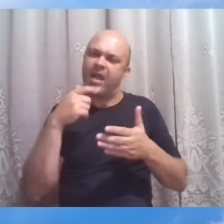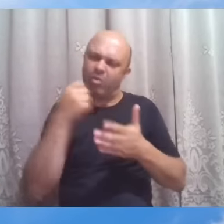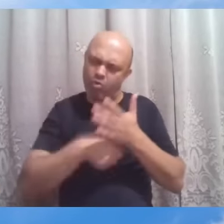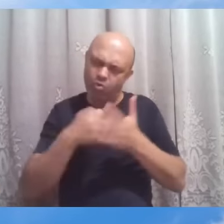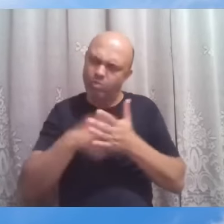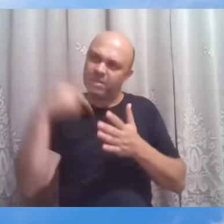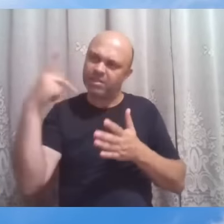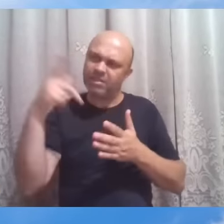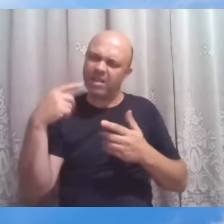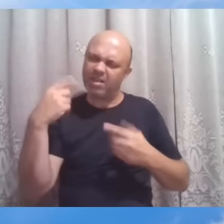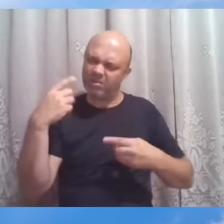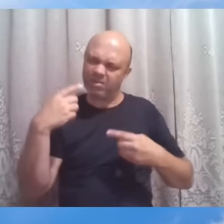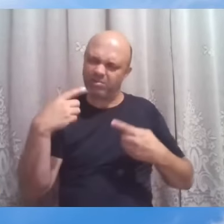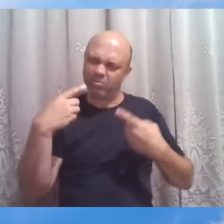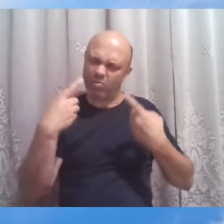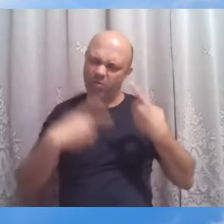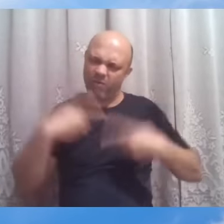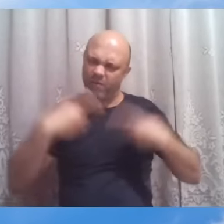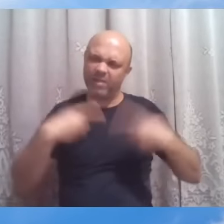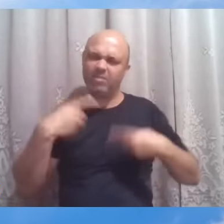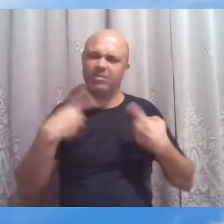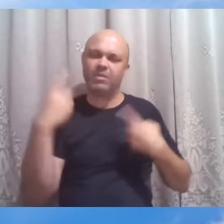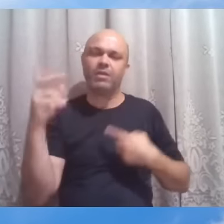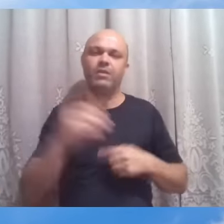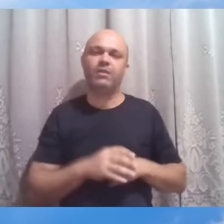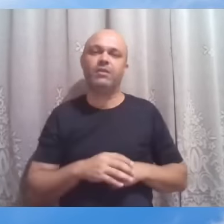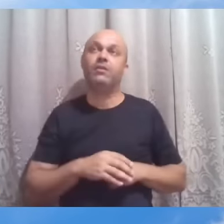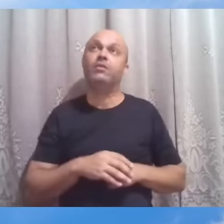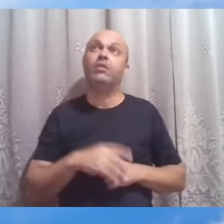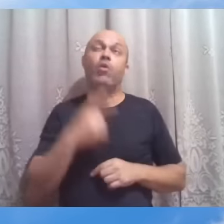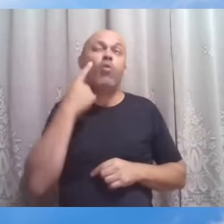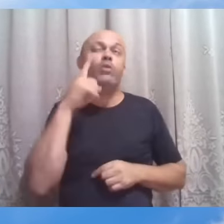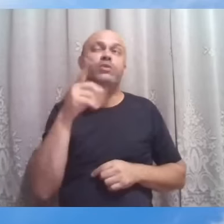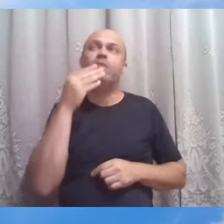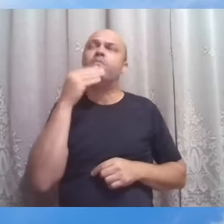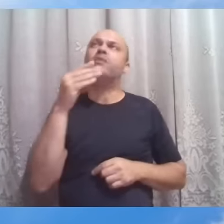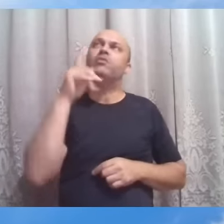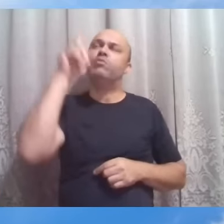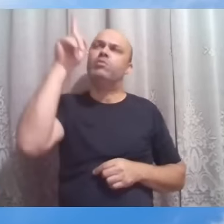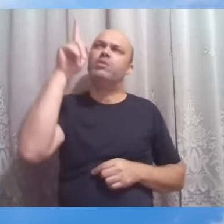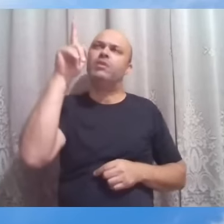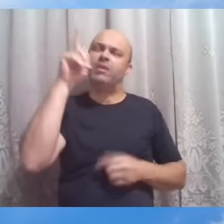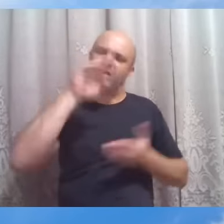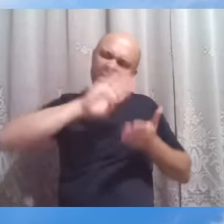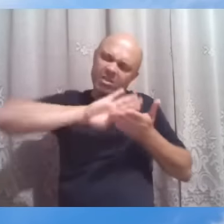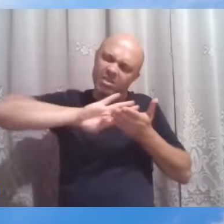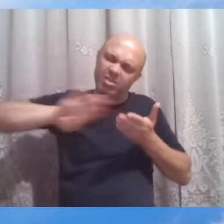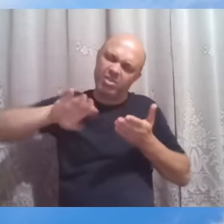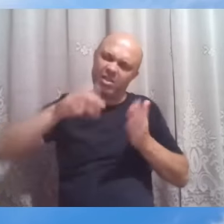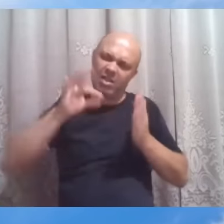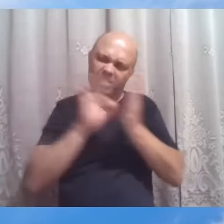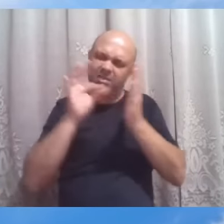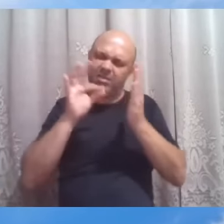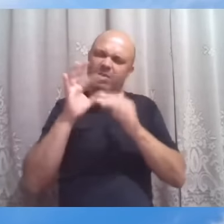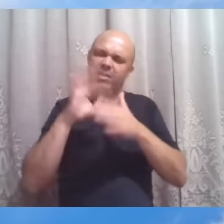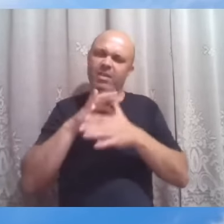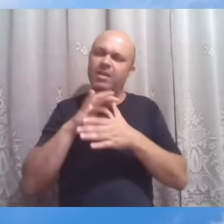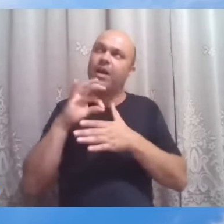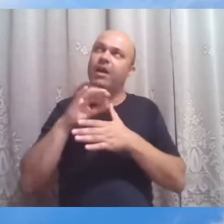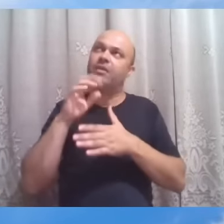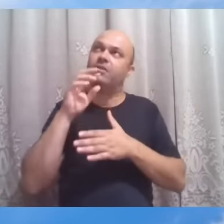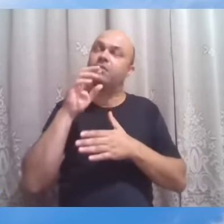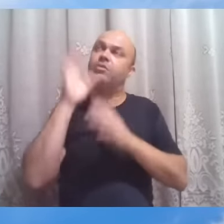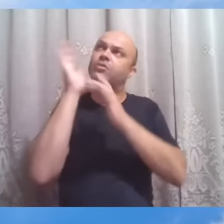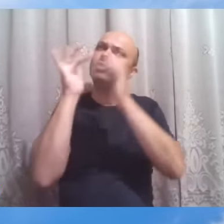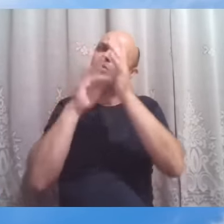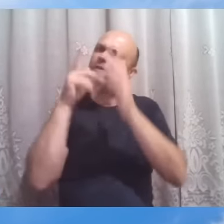E ele diz que um dia orou ao Senhor pedindo que lhe afastasse o espinho na carne. e Jesus lhe respondeu não